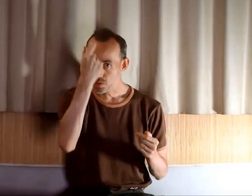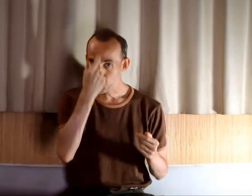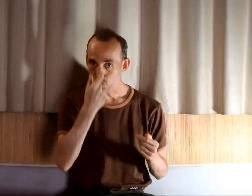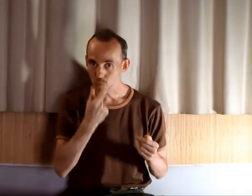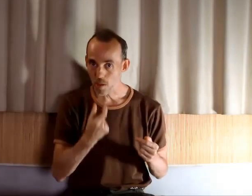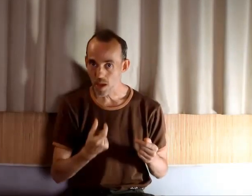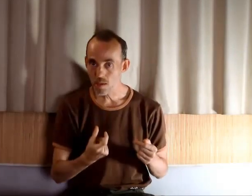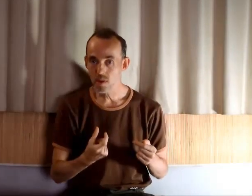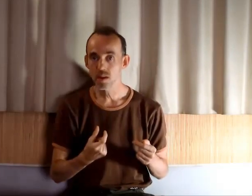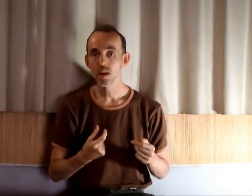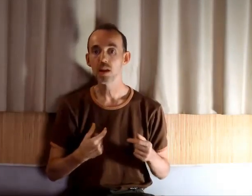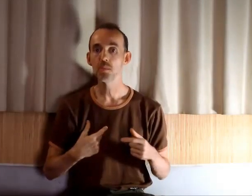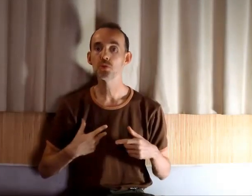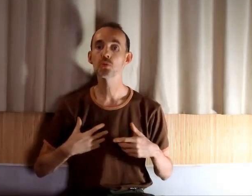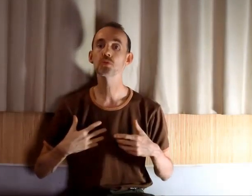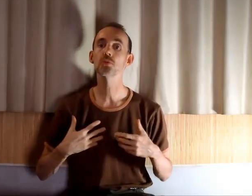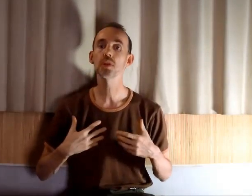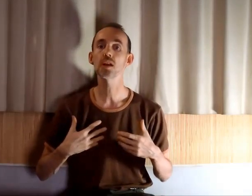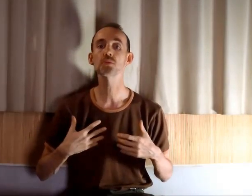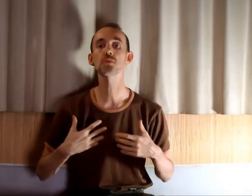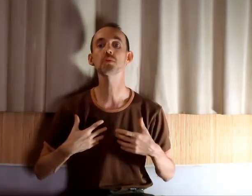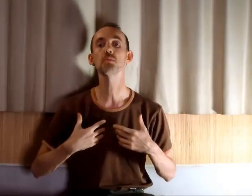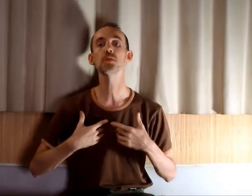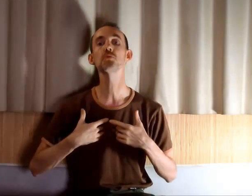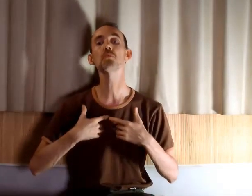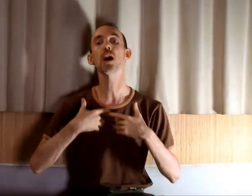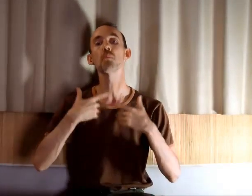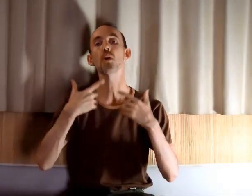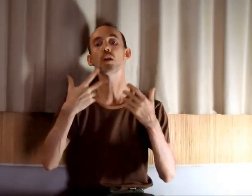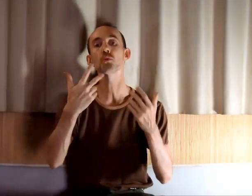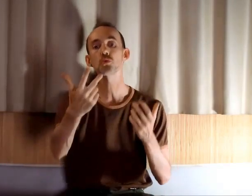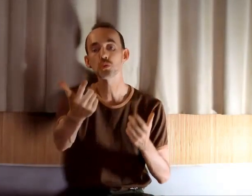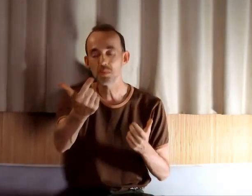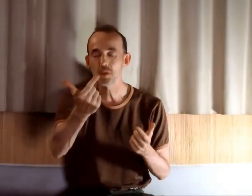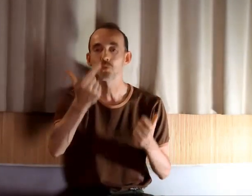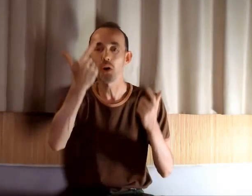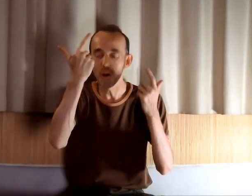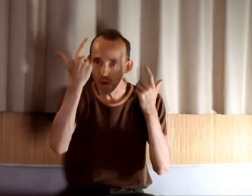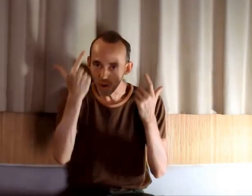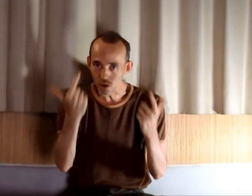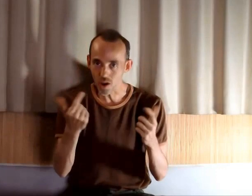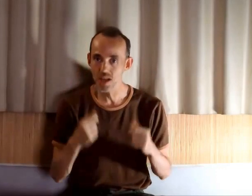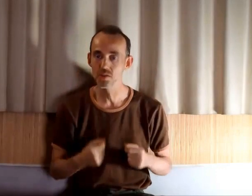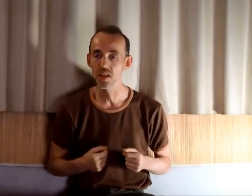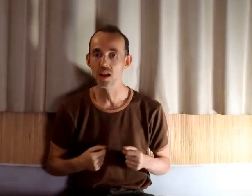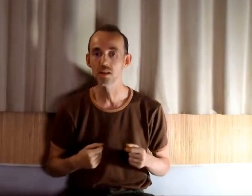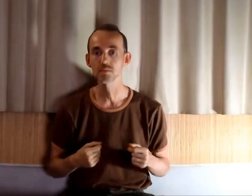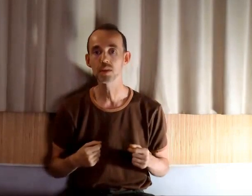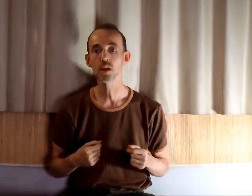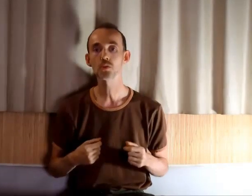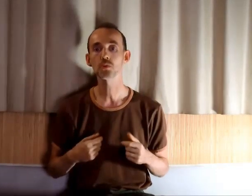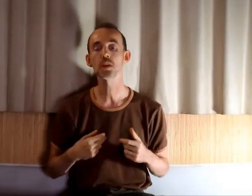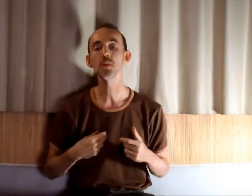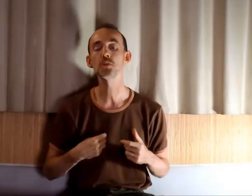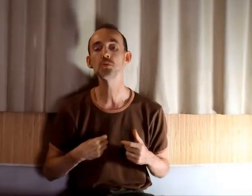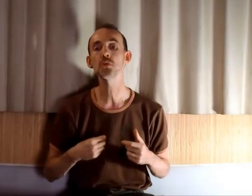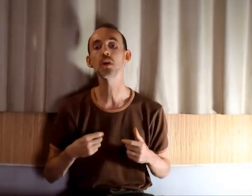soi-même, les blessures secondaires, ce sont des blessures par rapport à l'autre, ce sont des blessures relationnelles. Ce sont des blessures,